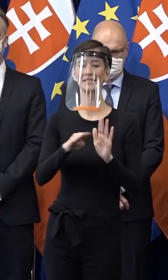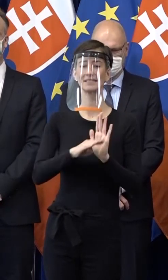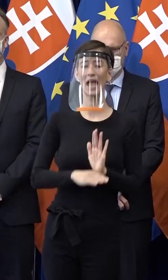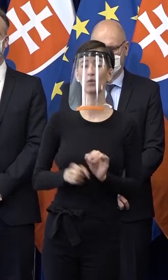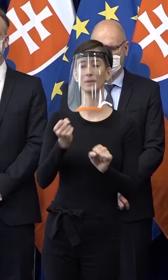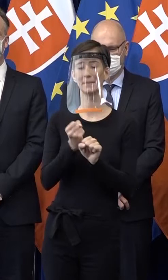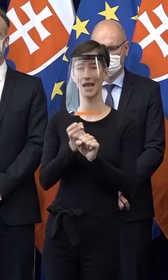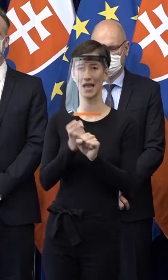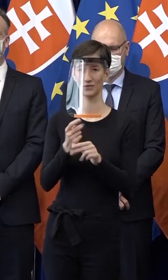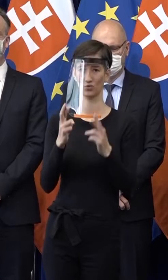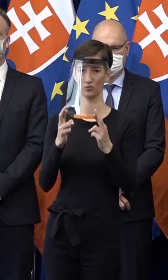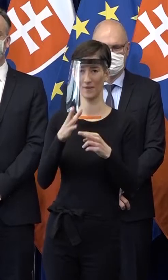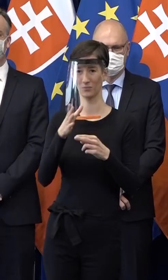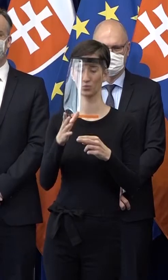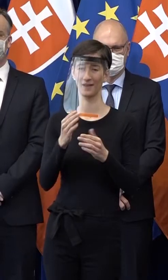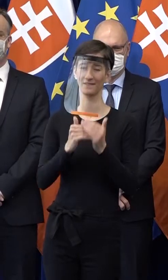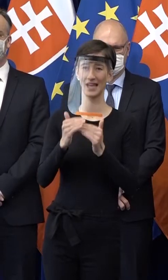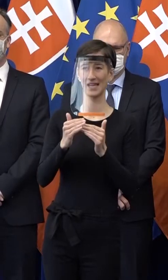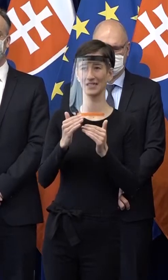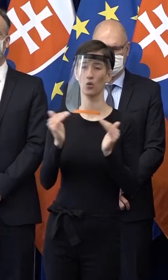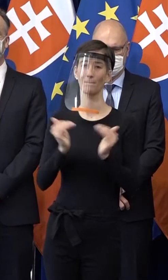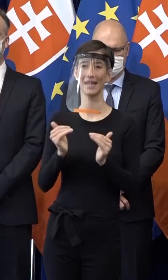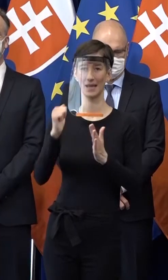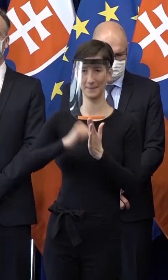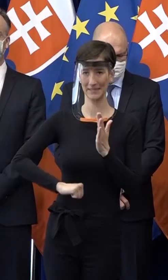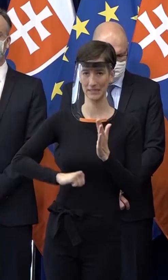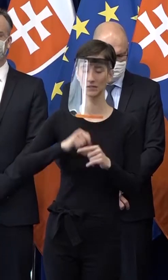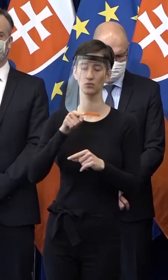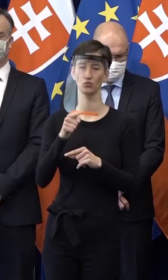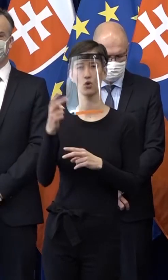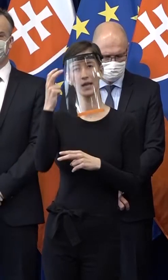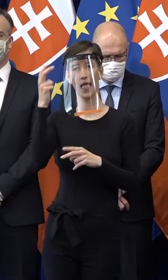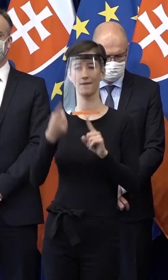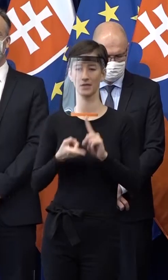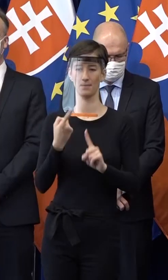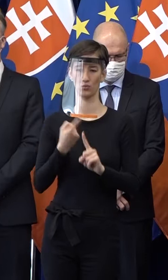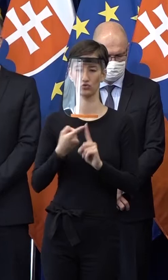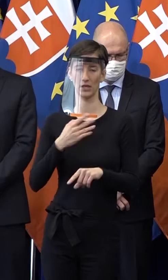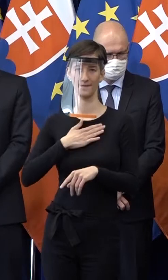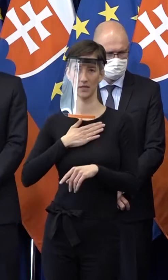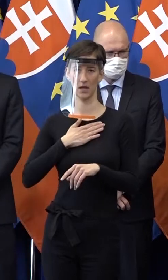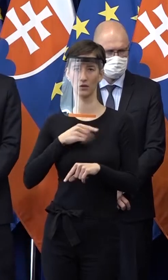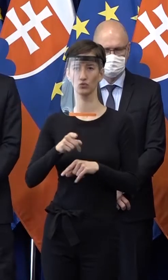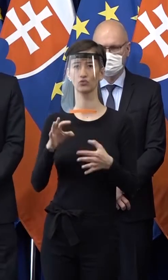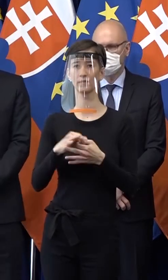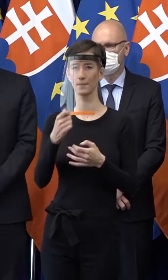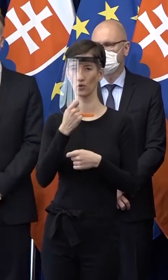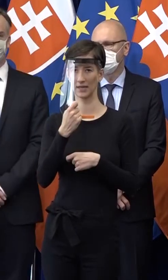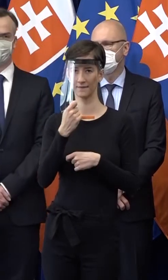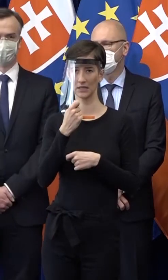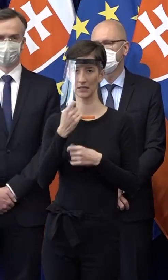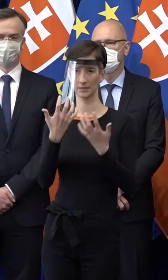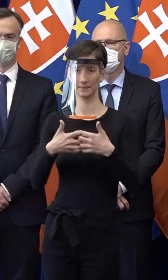vzťahu k sezonému zamestnávaniu. To je jedna taká tá prioritná požiadavka za sektor agropotravinársky na Slovensku. Ďakujem.